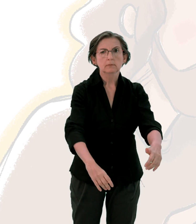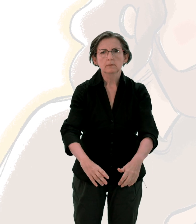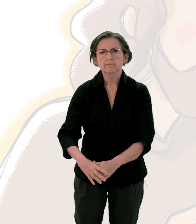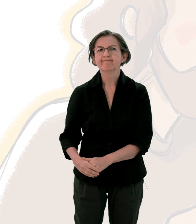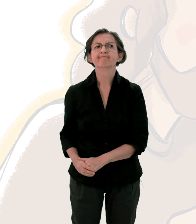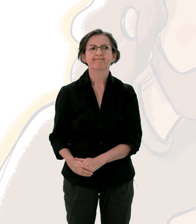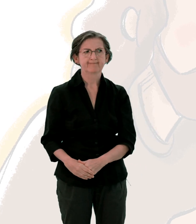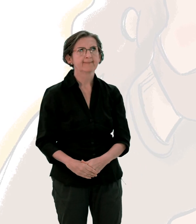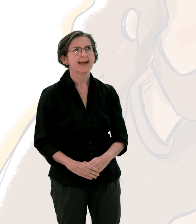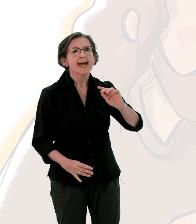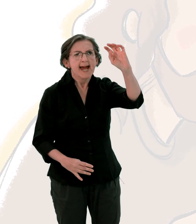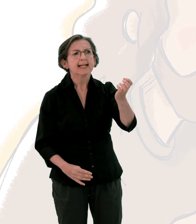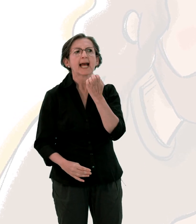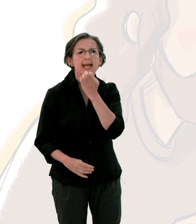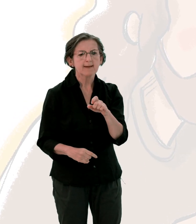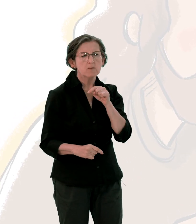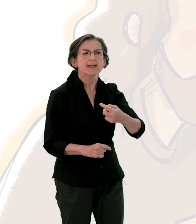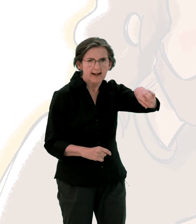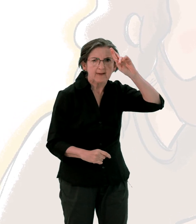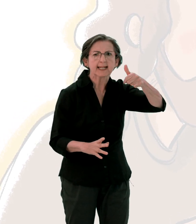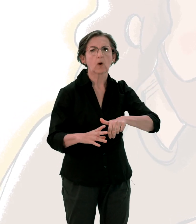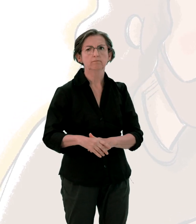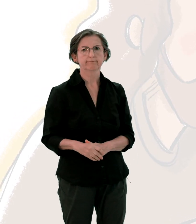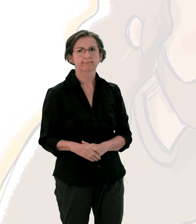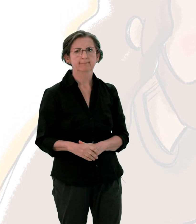Esaïe avait raison quand il a parlé de vous de la part de Dieu.